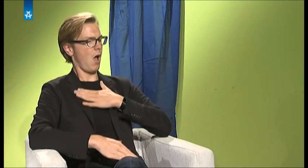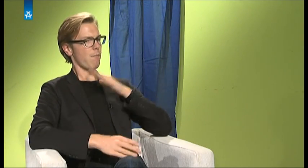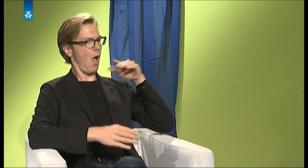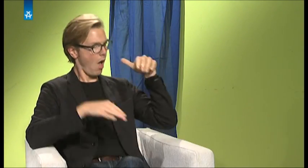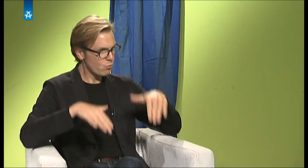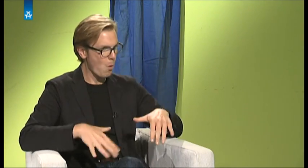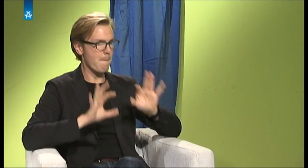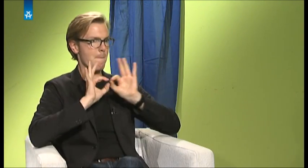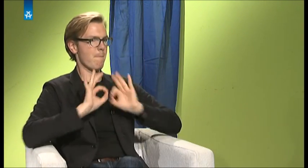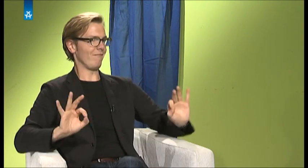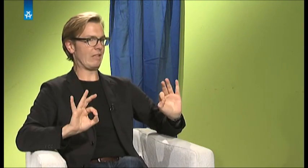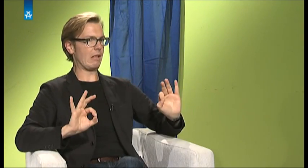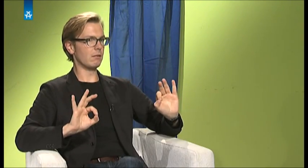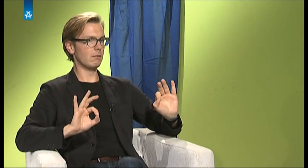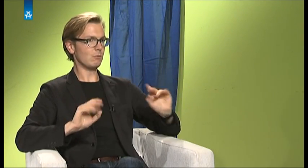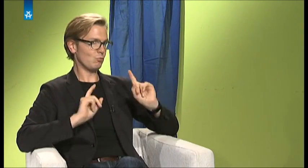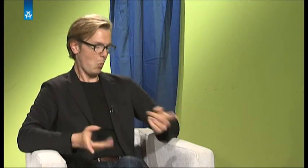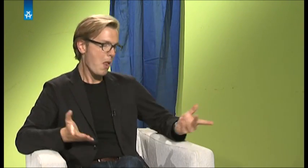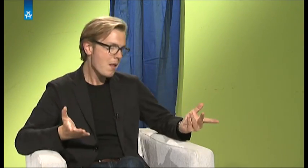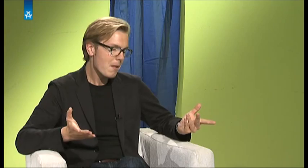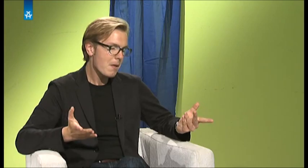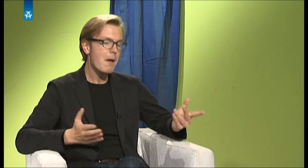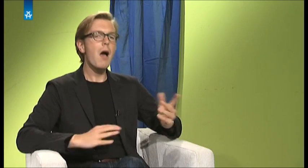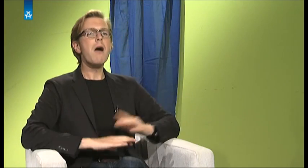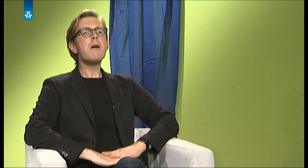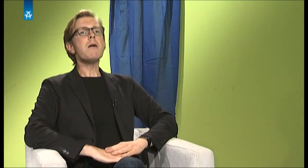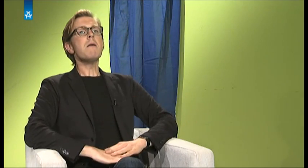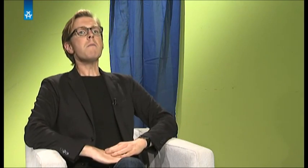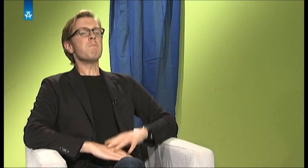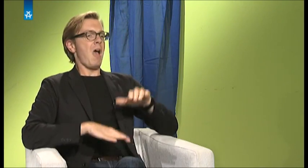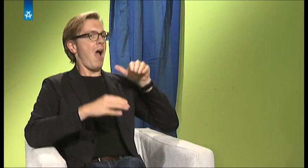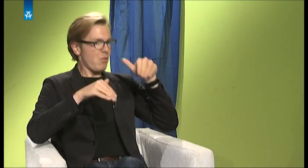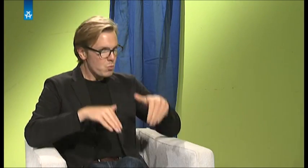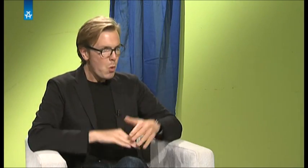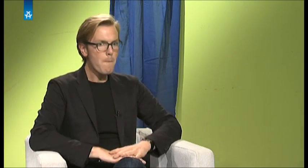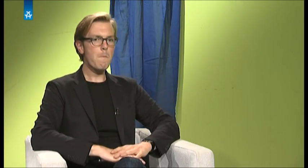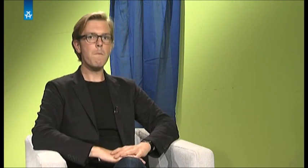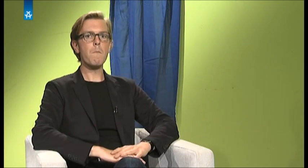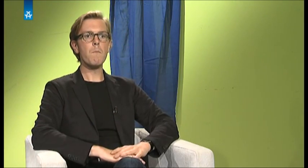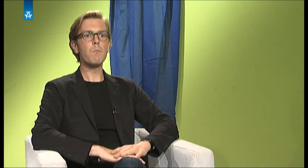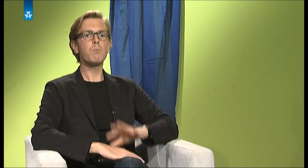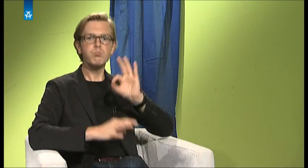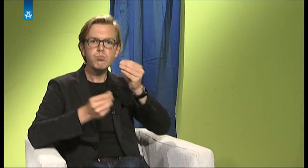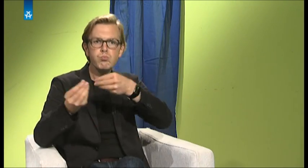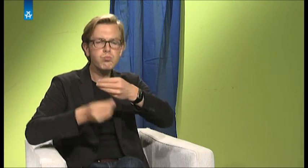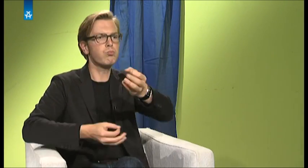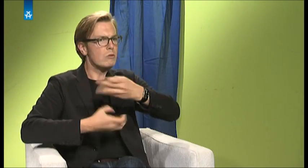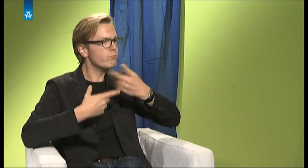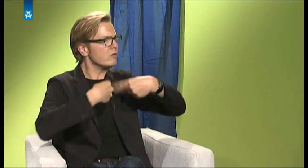ankomme, das muss perfekt sein. Ich kam dann an und es war soweit auch okay. Ich habe ein prima Zimmer bekommen, alle